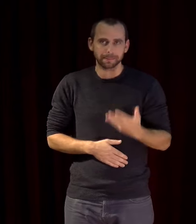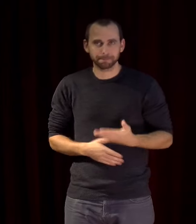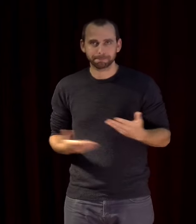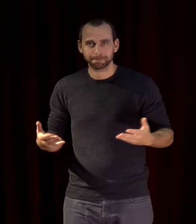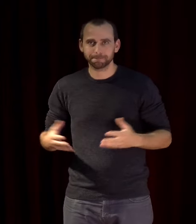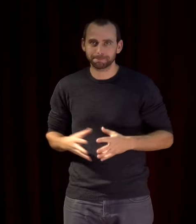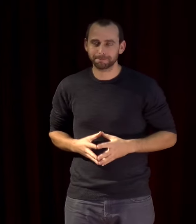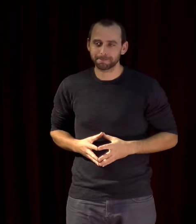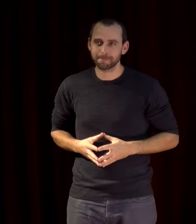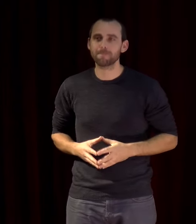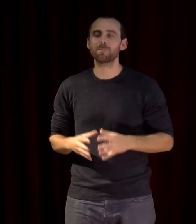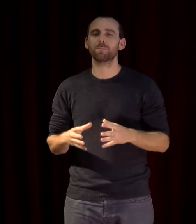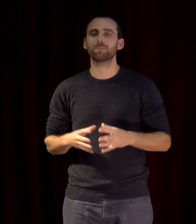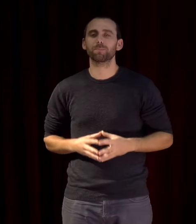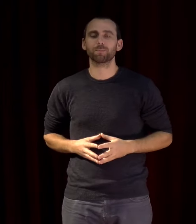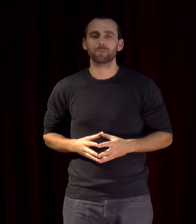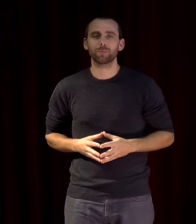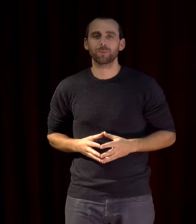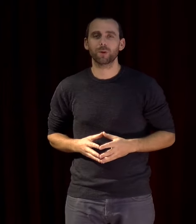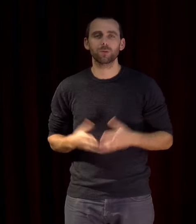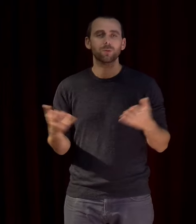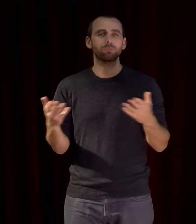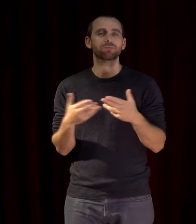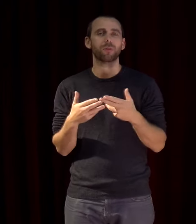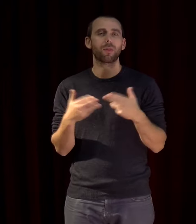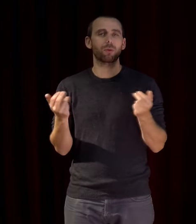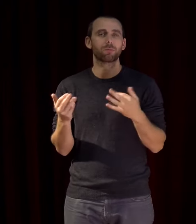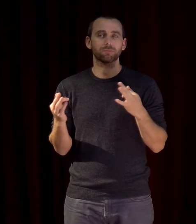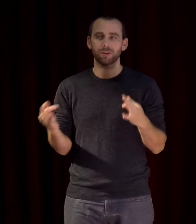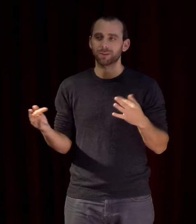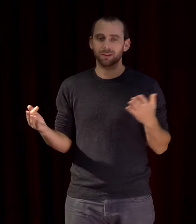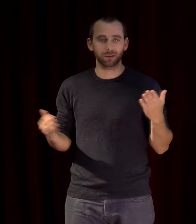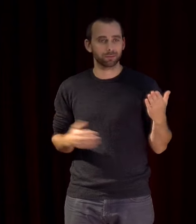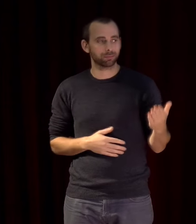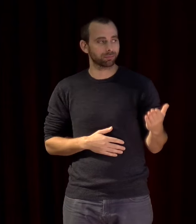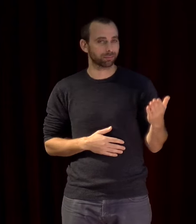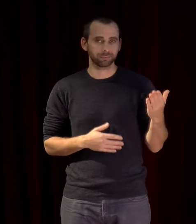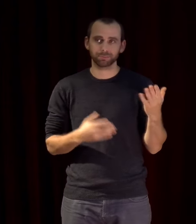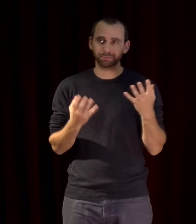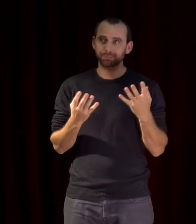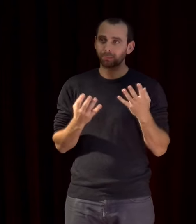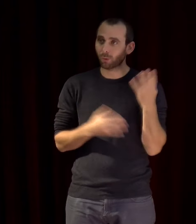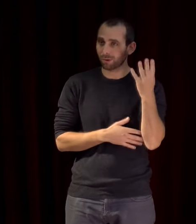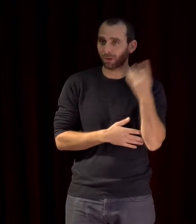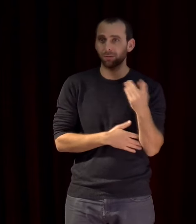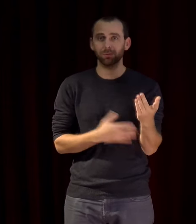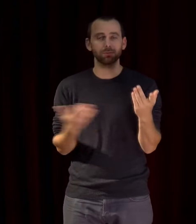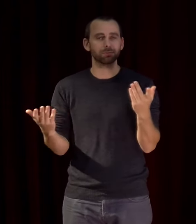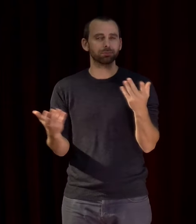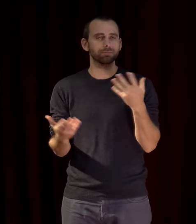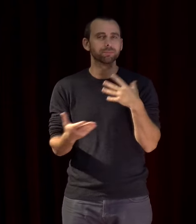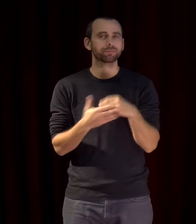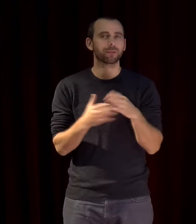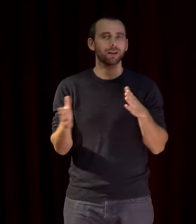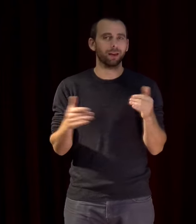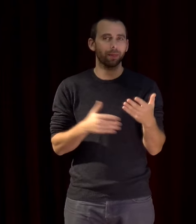Donc, une petite introduction sur le cadre dans lequel cette rencontre se situe. Bien sûr, dans